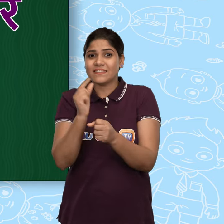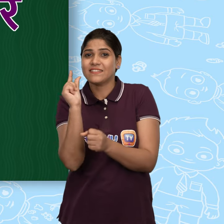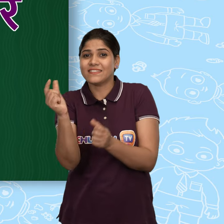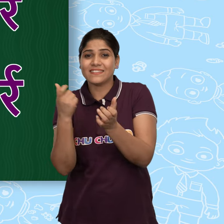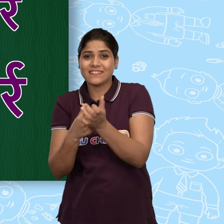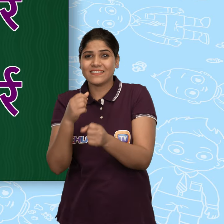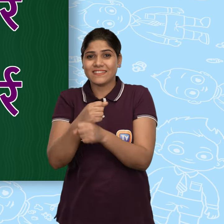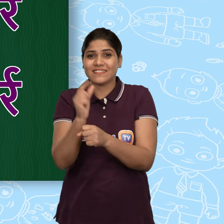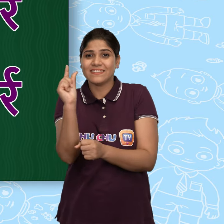गुर्ड